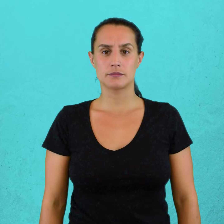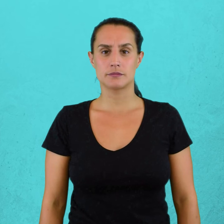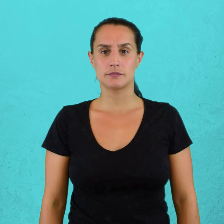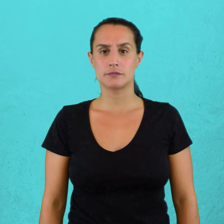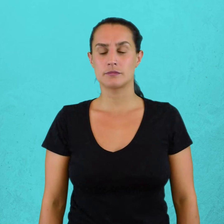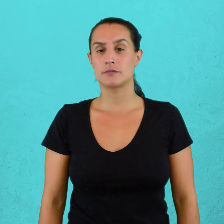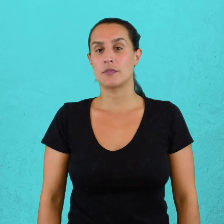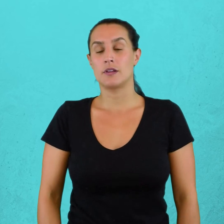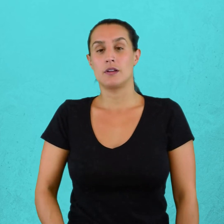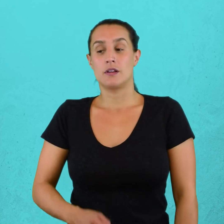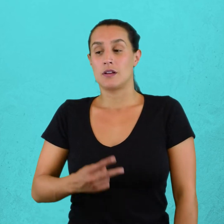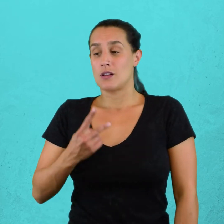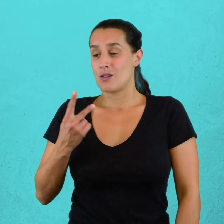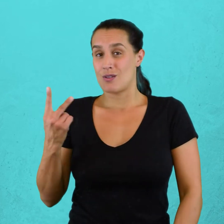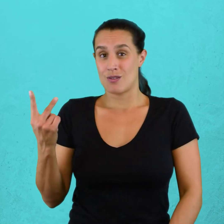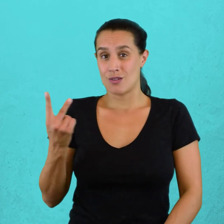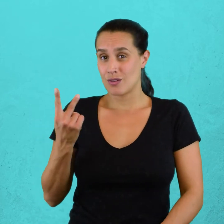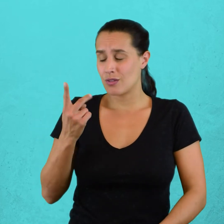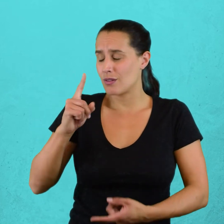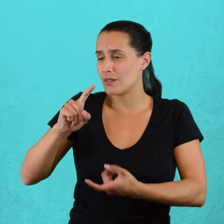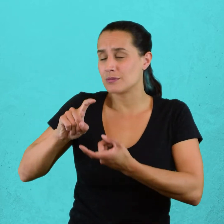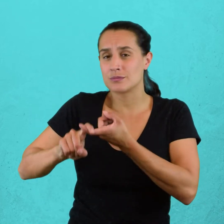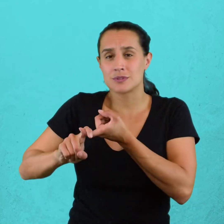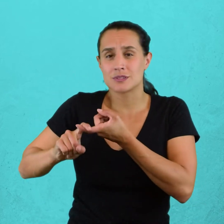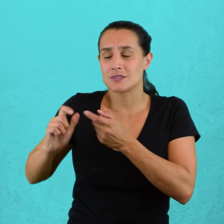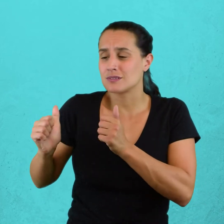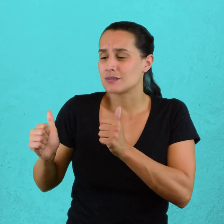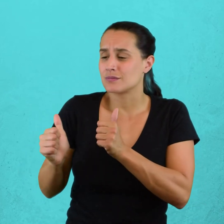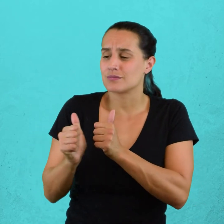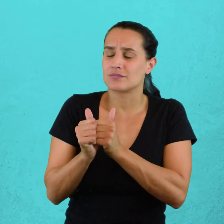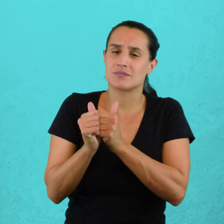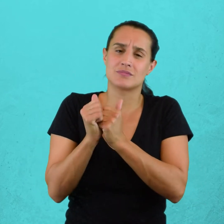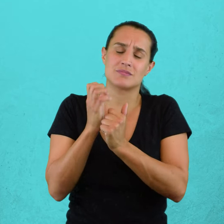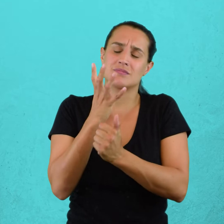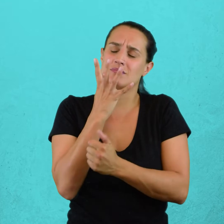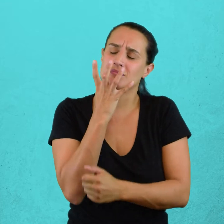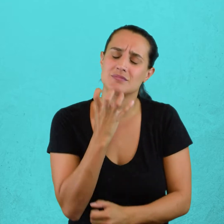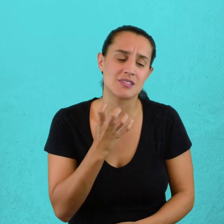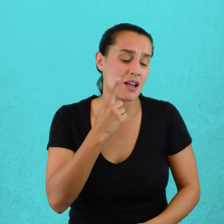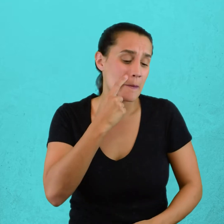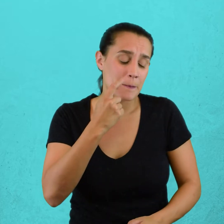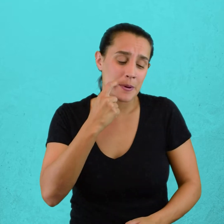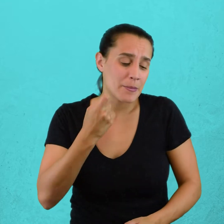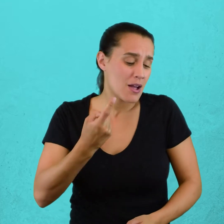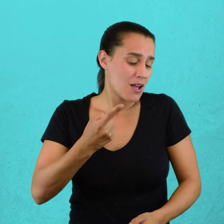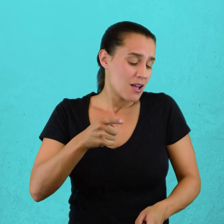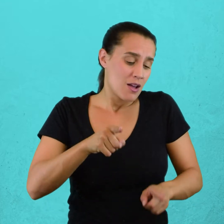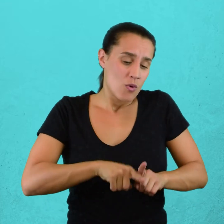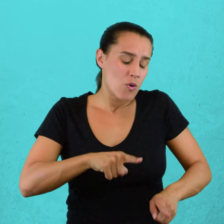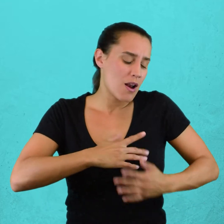Con el alma destrozada de remordimiento, Massini redobló el amor a su hijo, el pequeño idiota